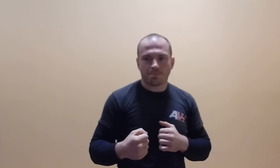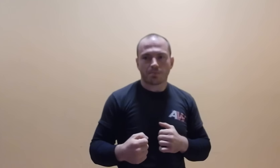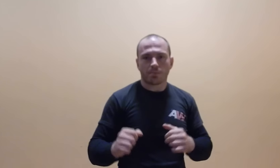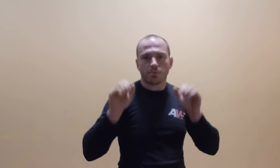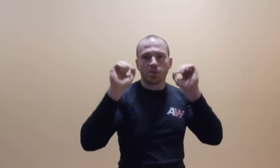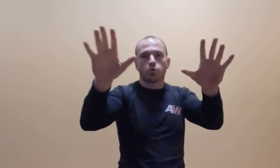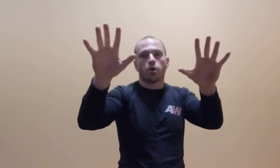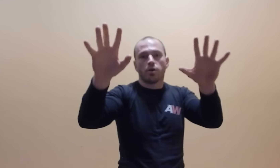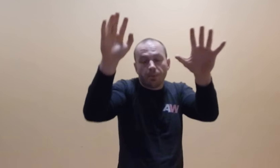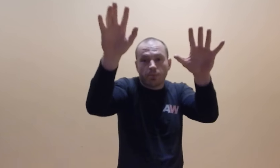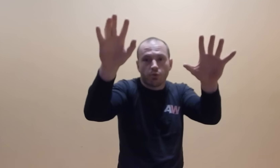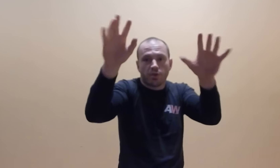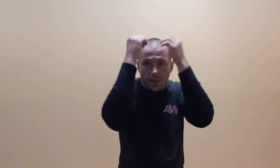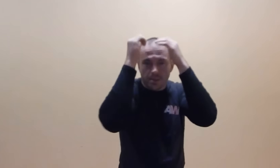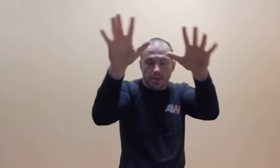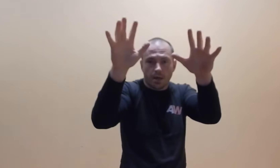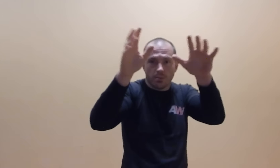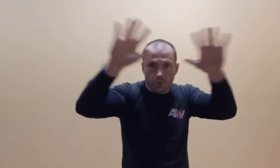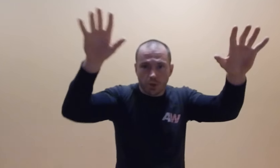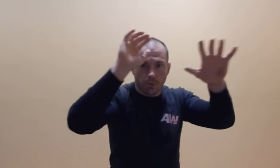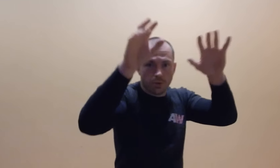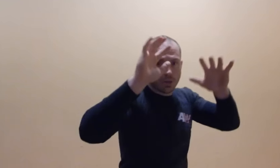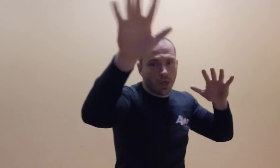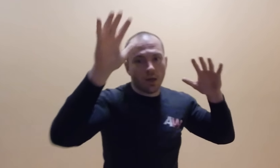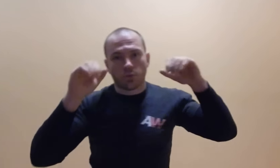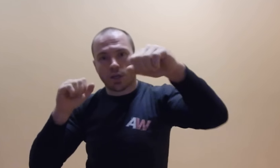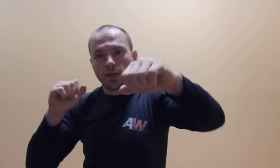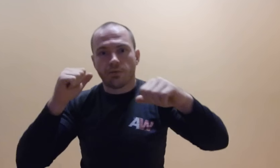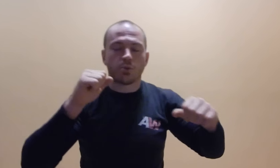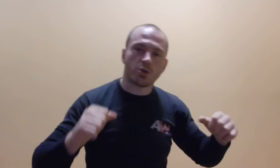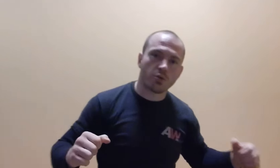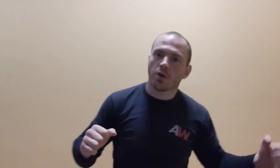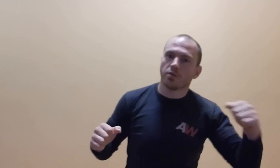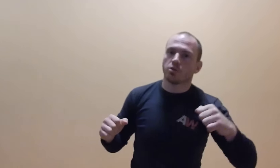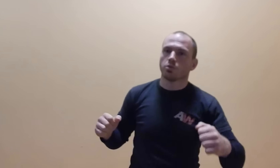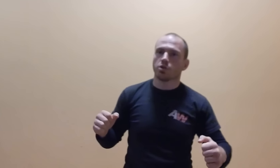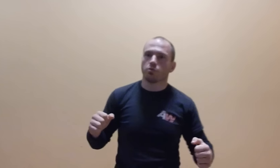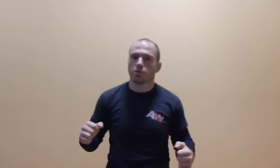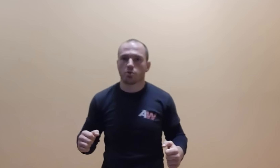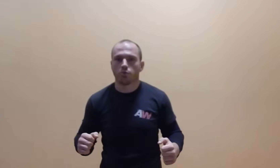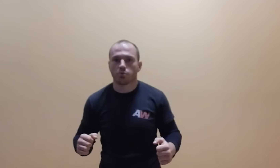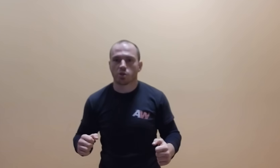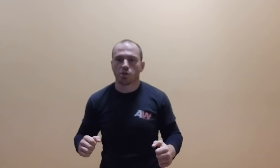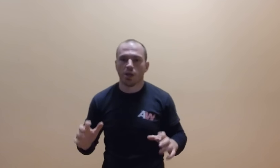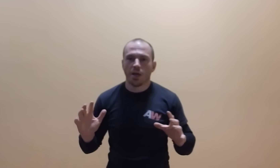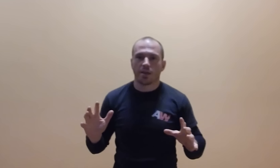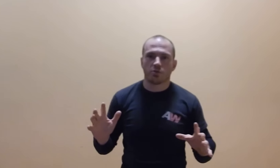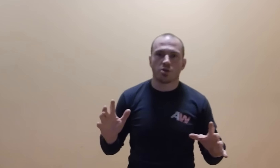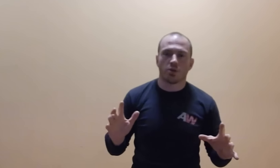to ja mam tu dwie ręce, tak, mogą się bronić, może jedna wyjść, może druga wyjść, może się tu dziać multum rzeczy, ja na wszystko